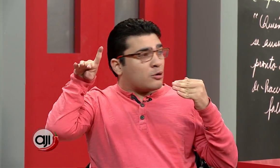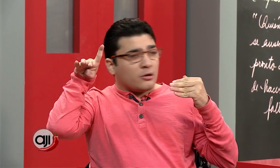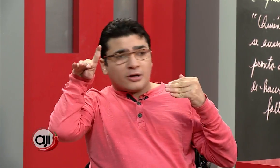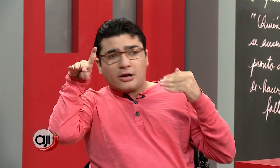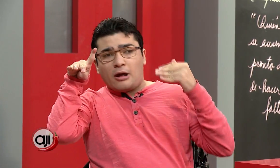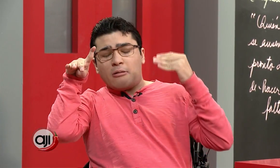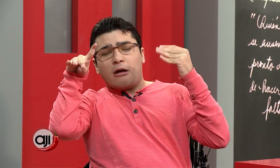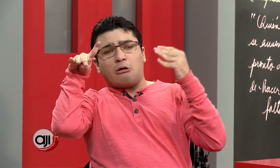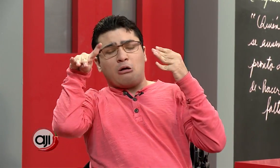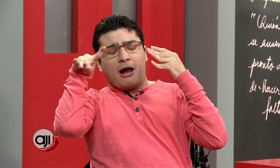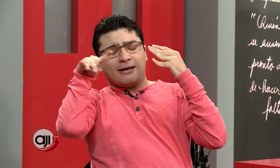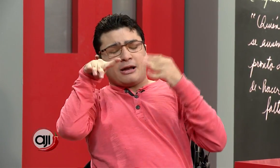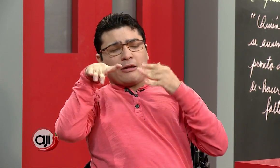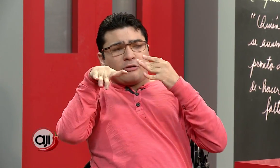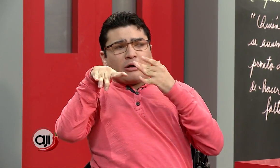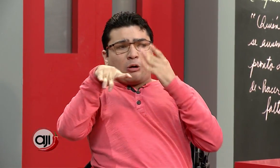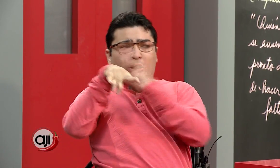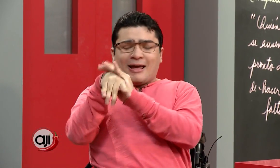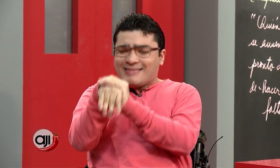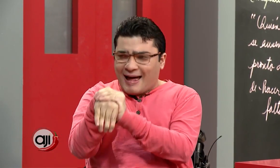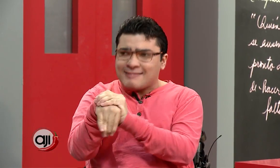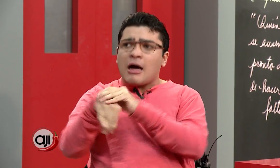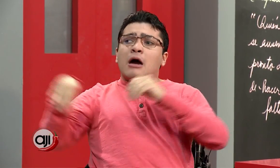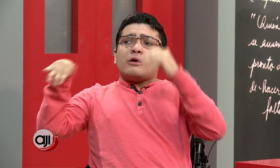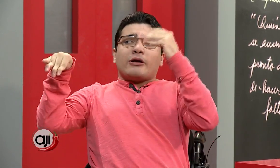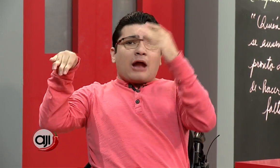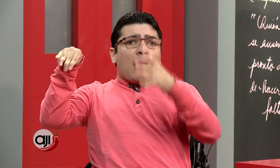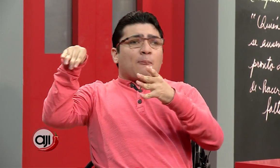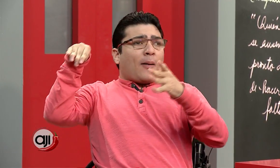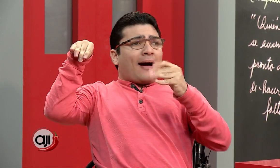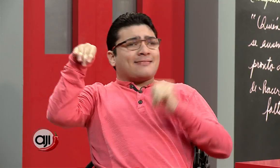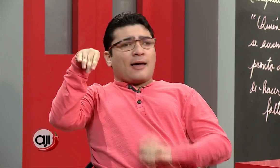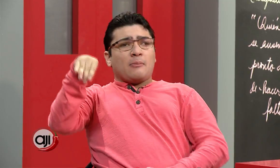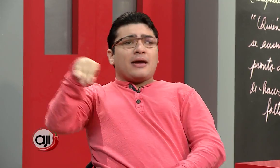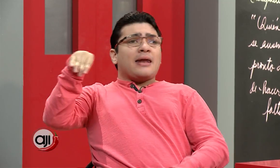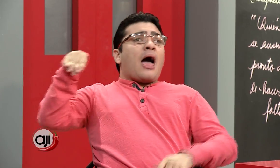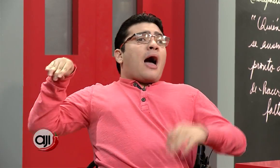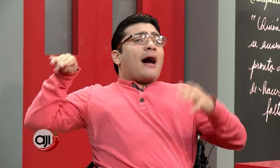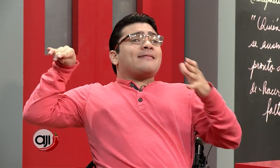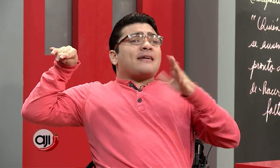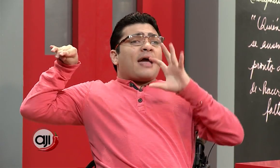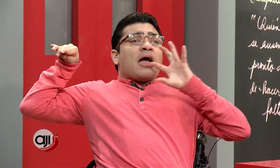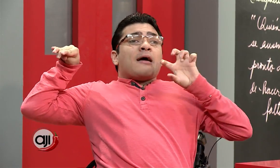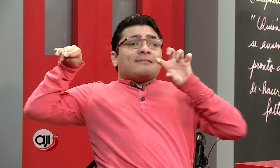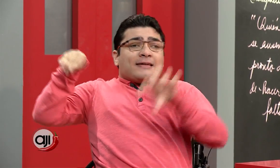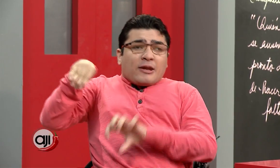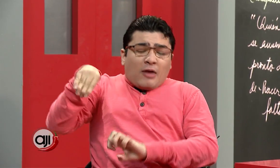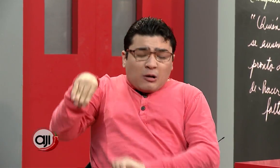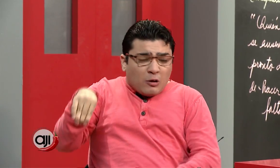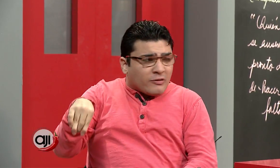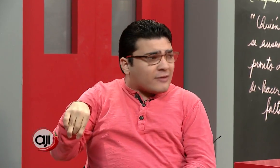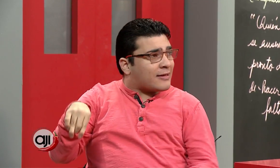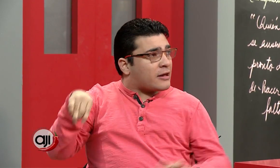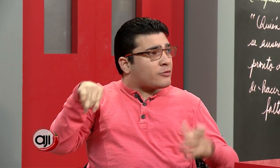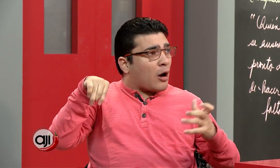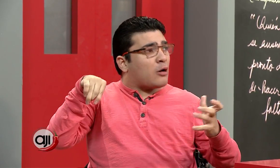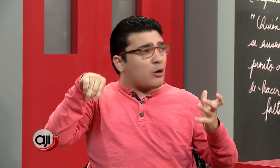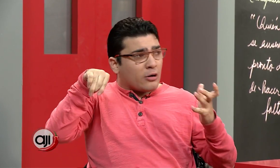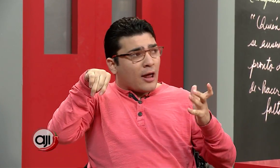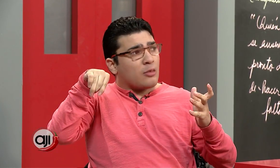las inclinaciones correctas, rampas también, así que ciertas cosas se han estado logrando.